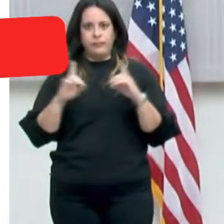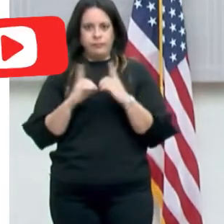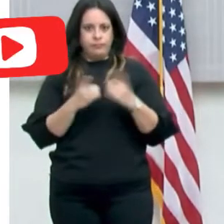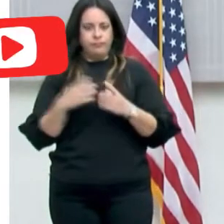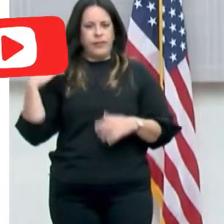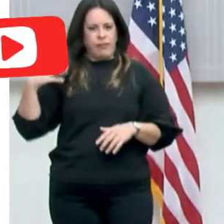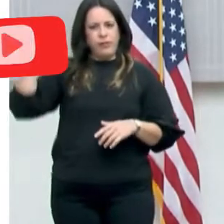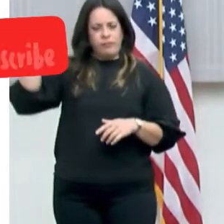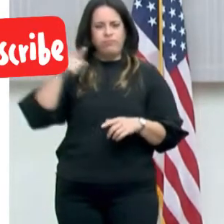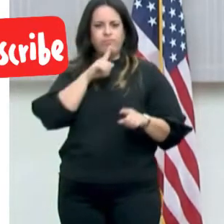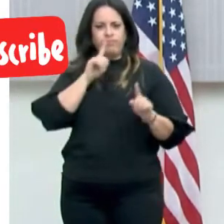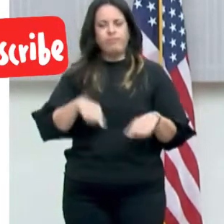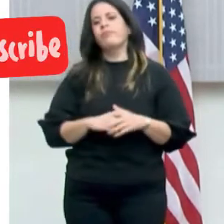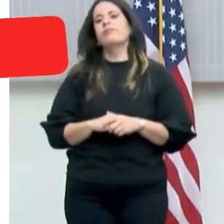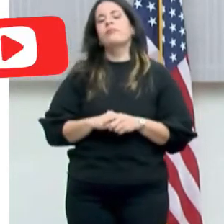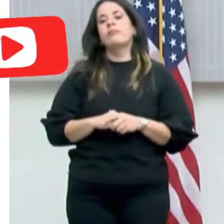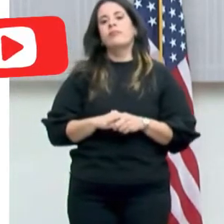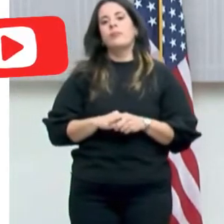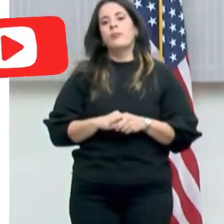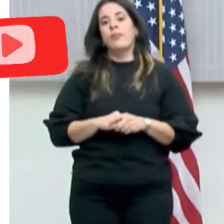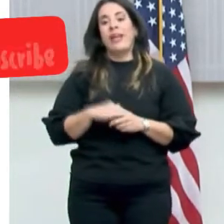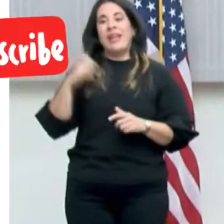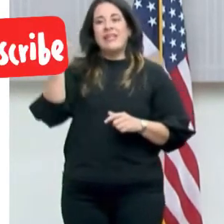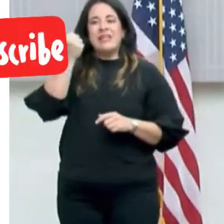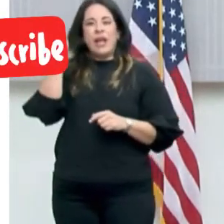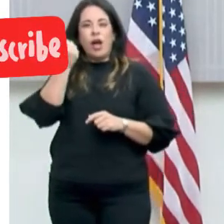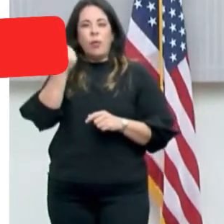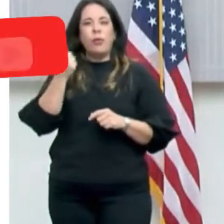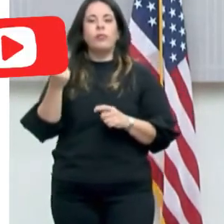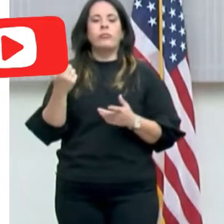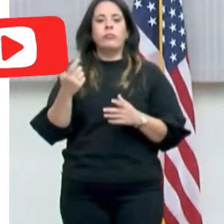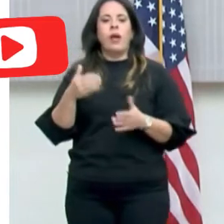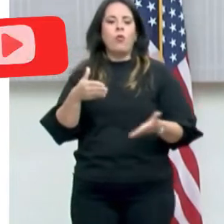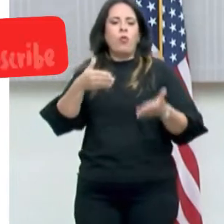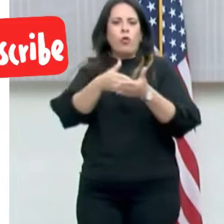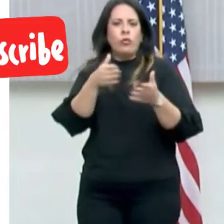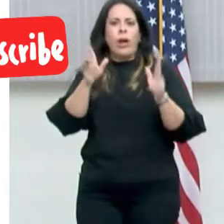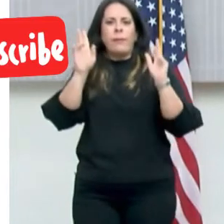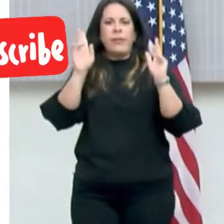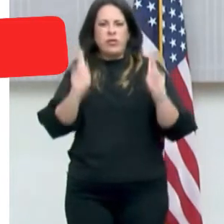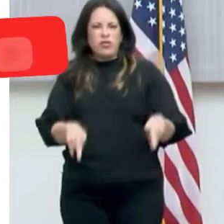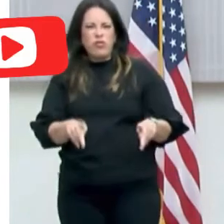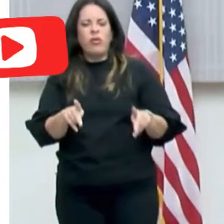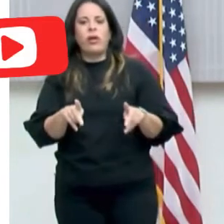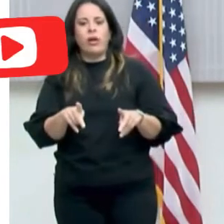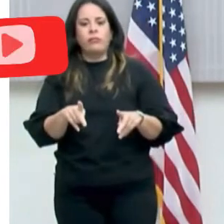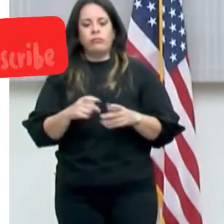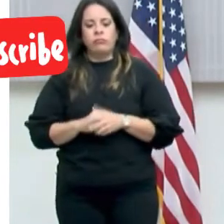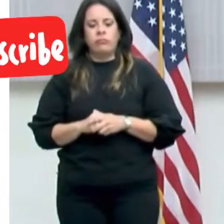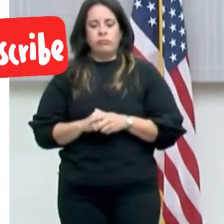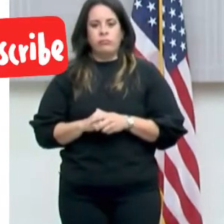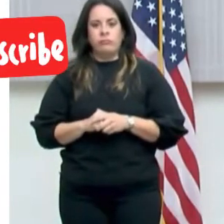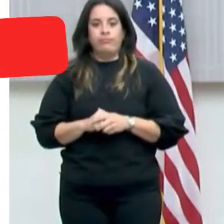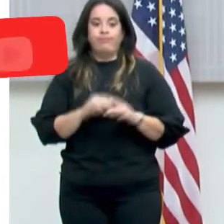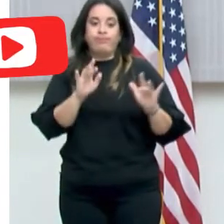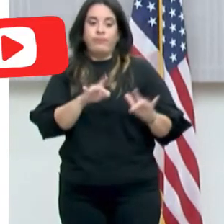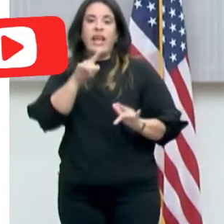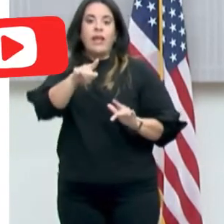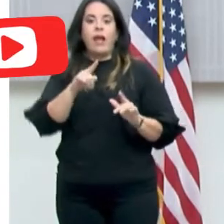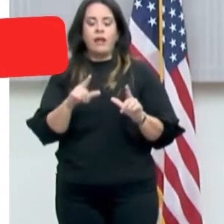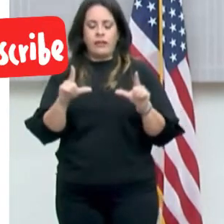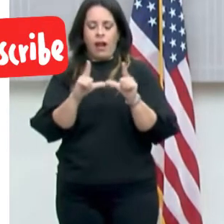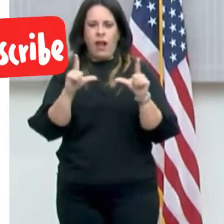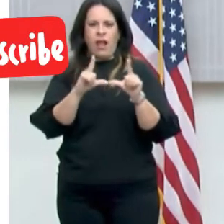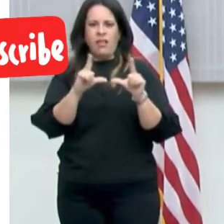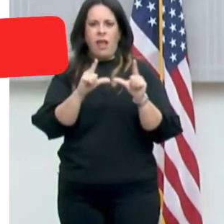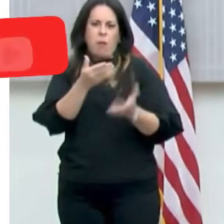Mira, en el día, creo que fue el sábado, donde se erradicaron cargos contra una joven que lamentablemente falsificó la